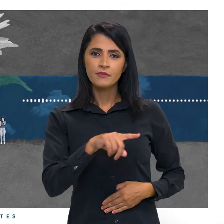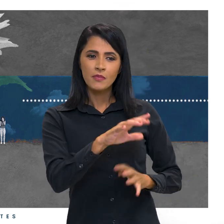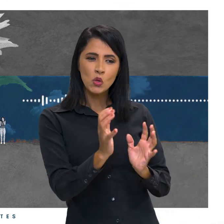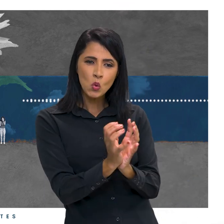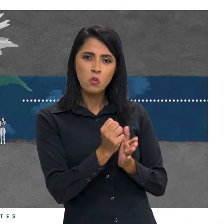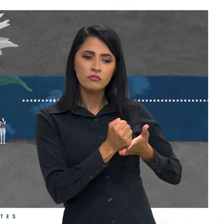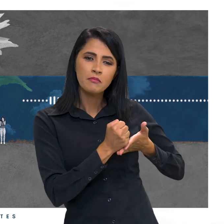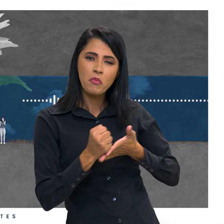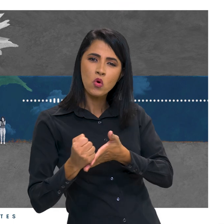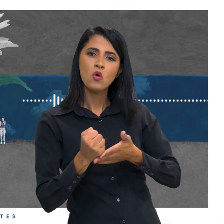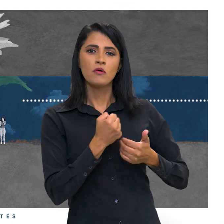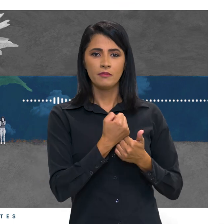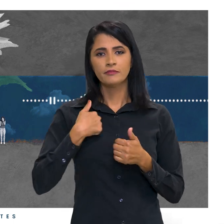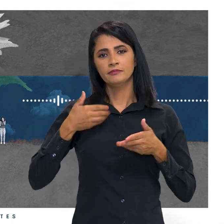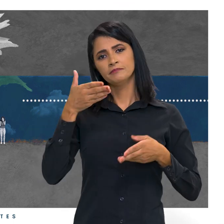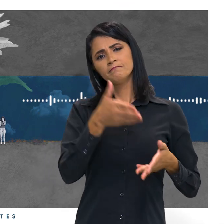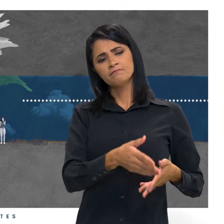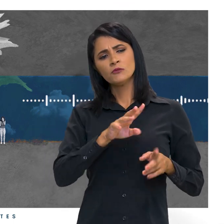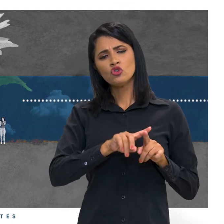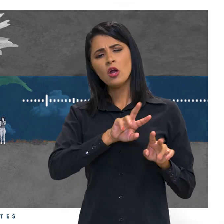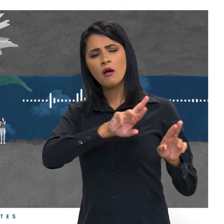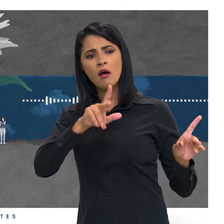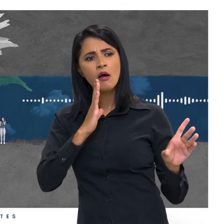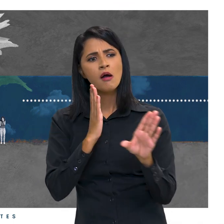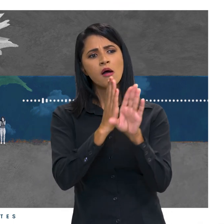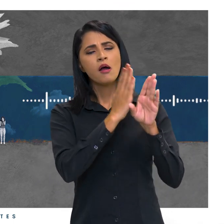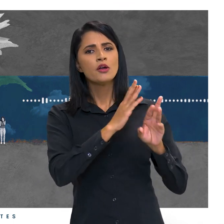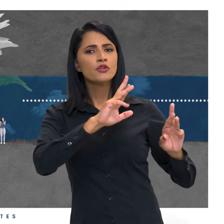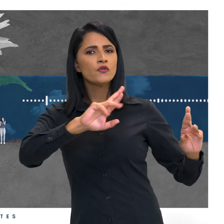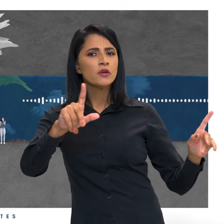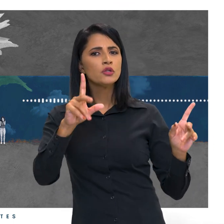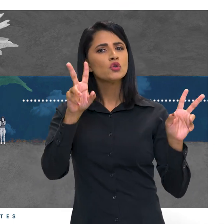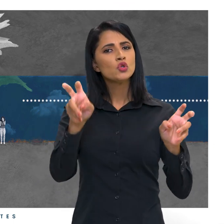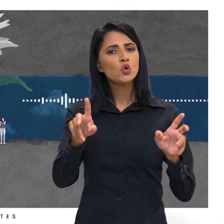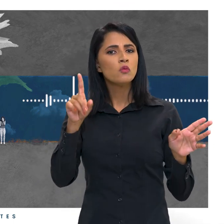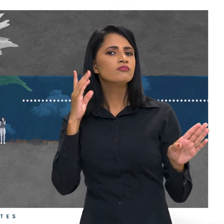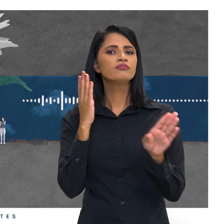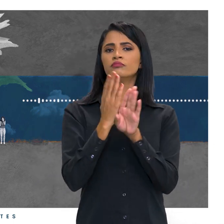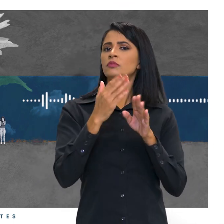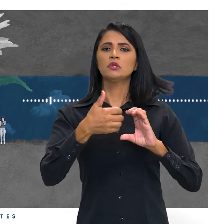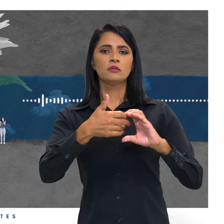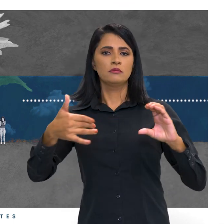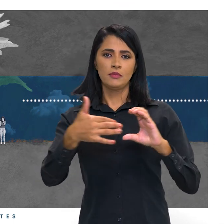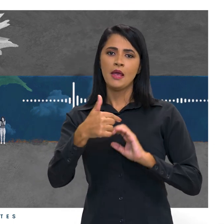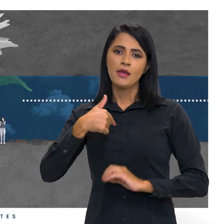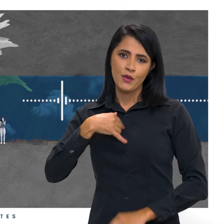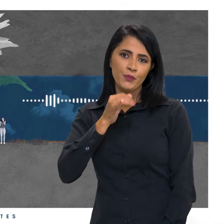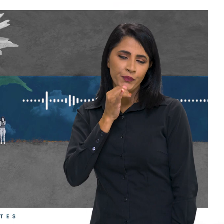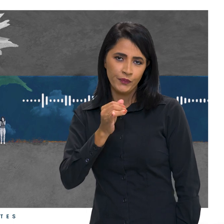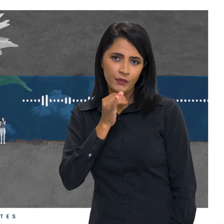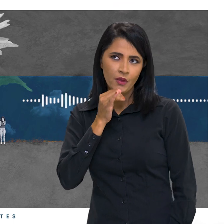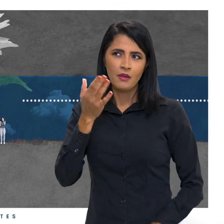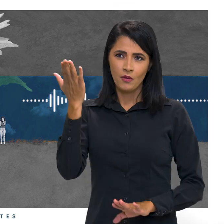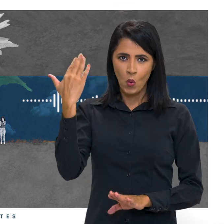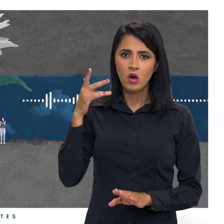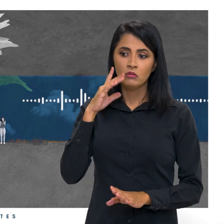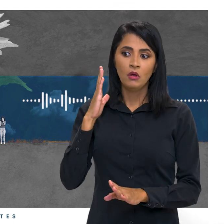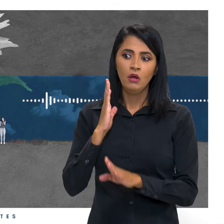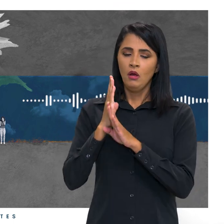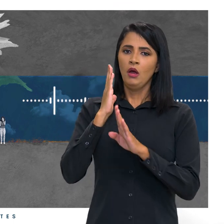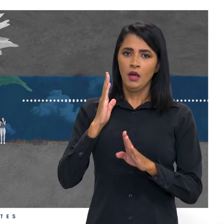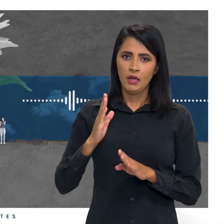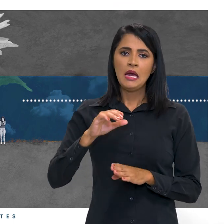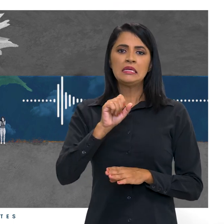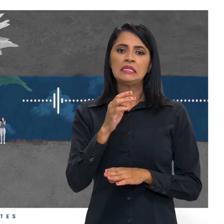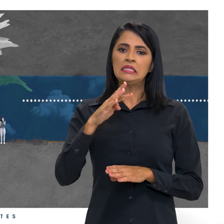apoio que participo, já identifiquei diferentes reações sobre o diagnóstico de uma doença rara. Eu, por exemplo, quando tive o diagnóstico de síndrome